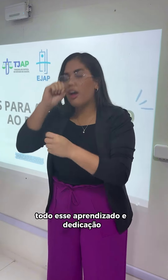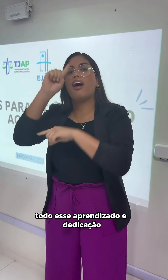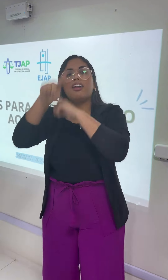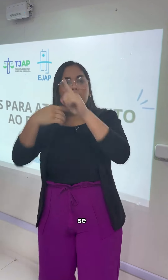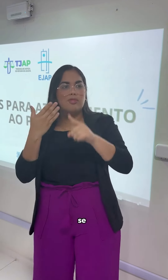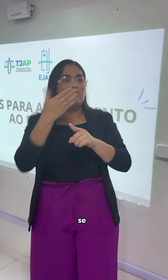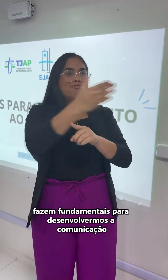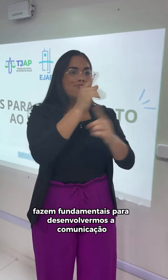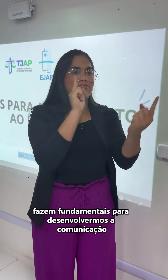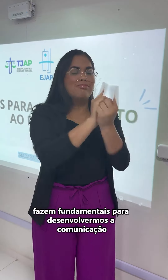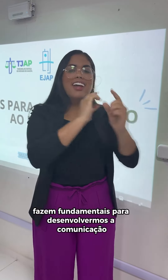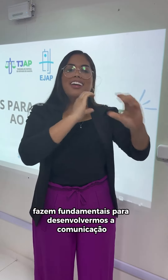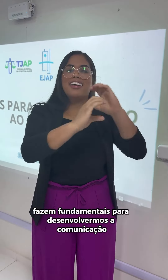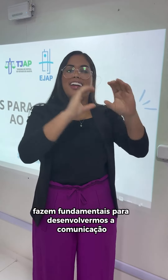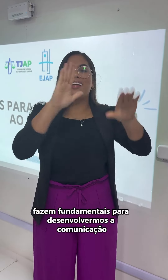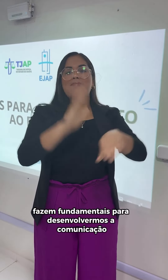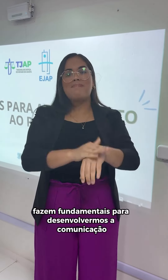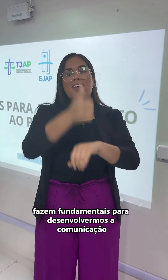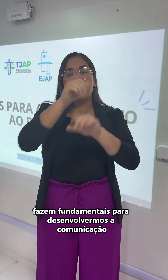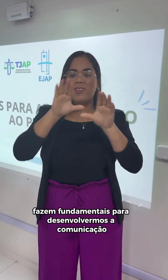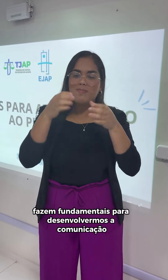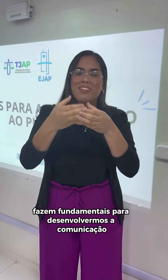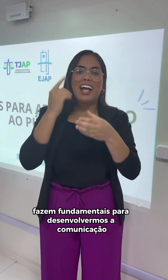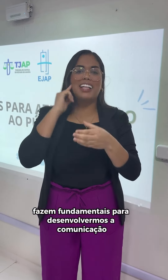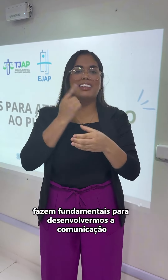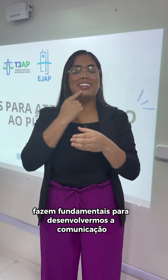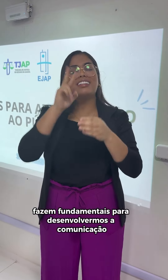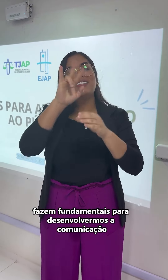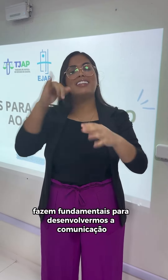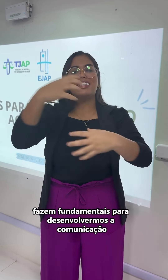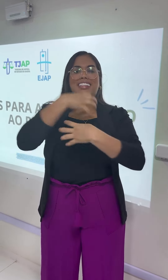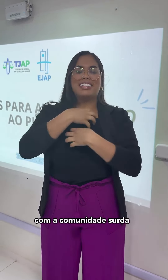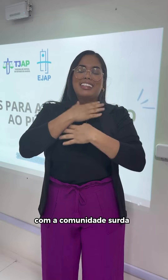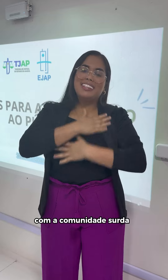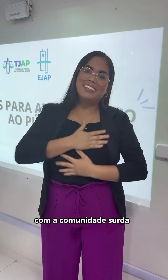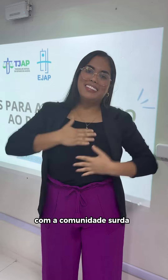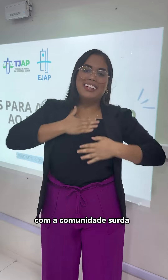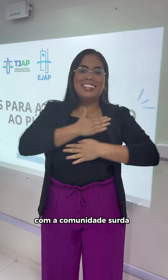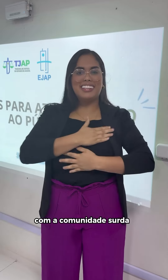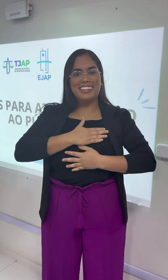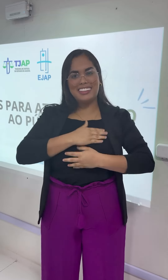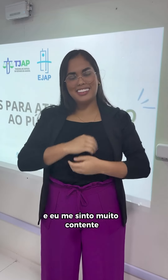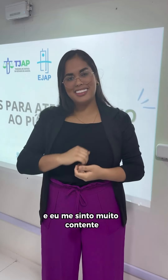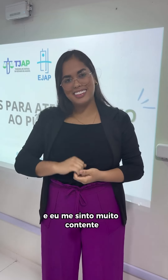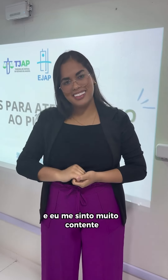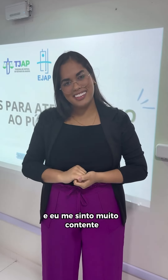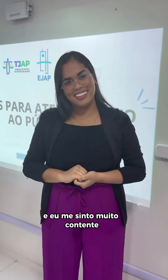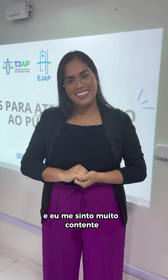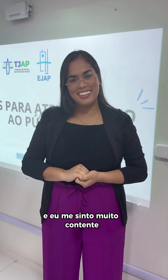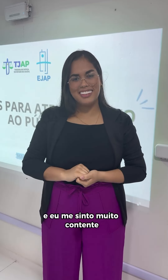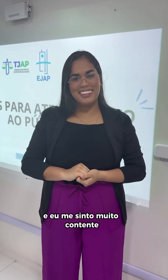se fazem fundamentais para desenvolvermos a comunicação com a comunidade surda. E eu me sinto muito contente.